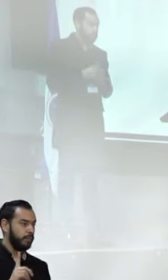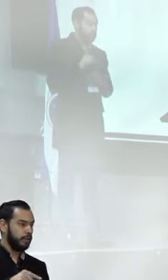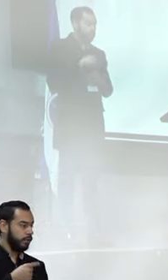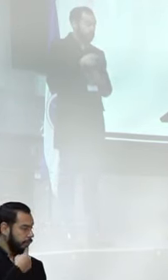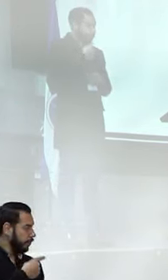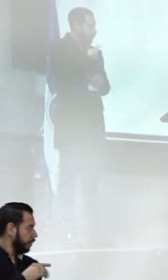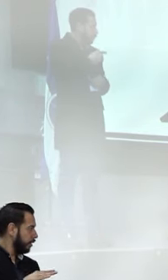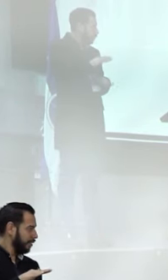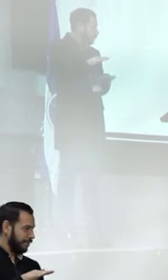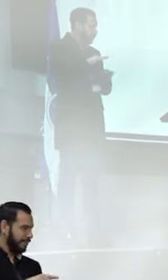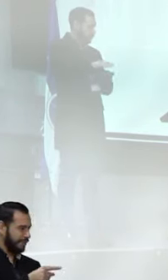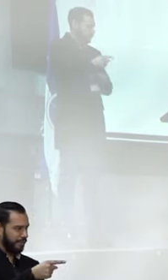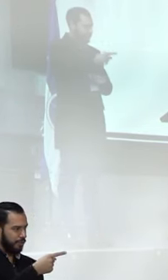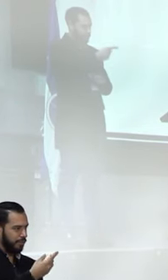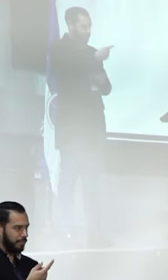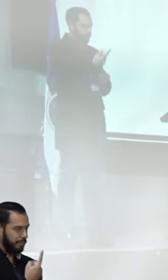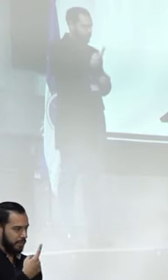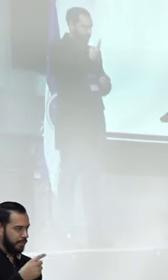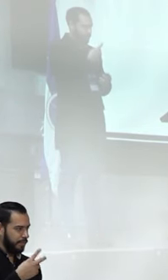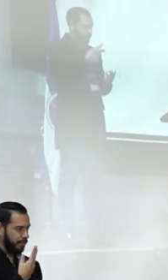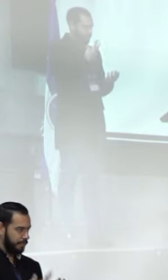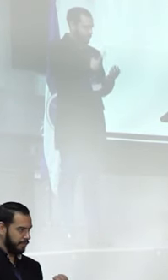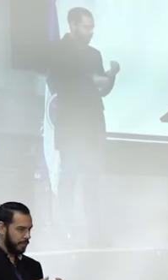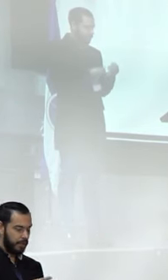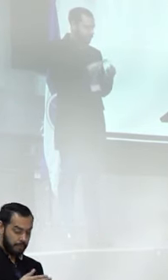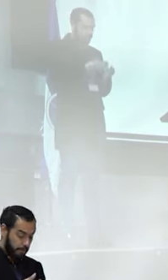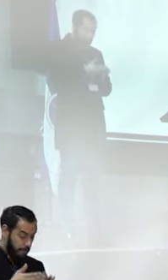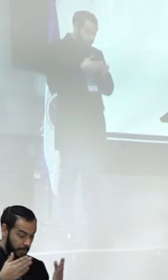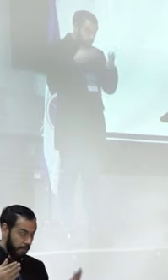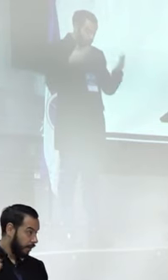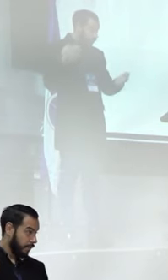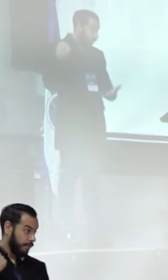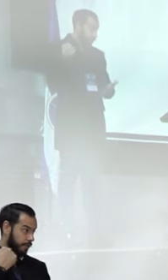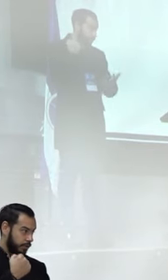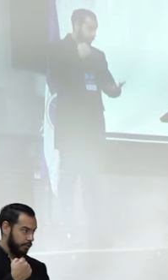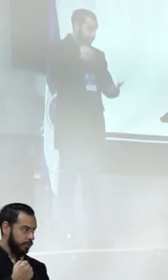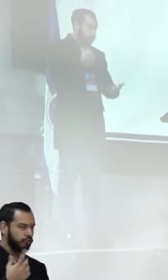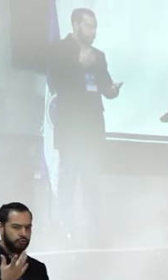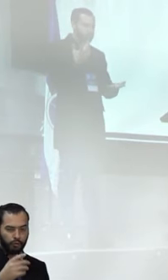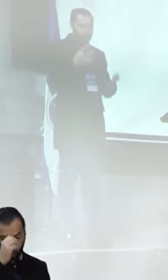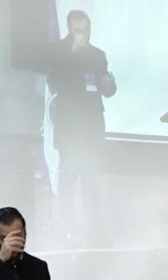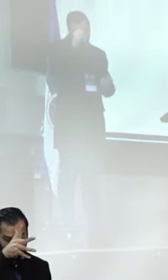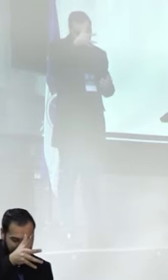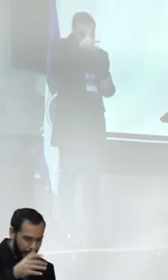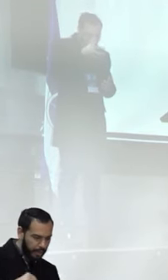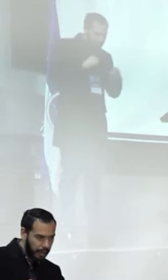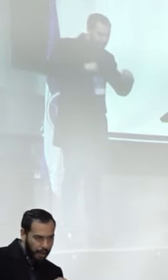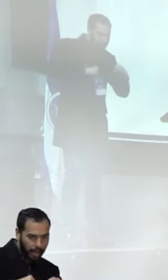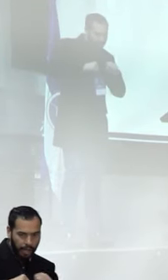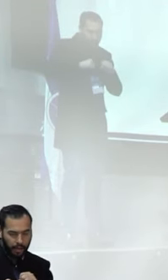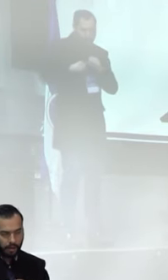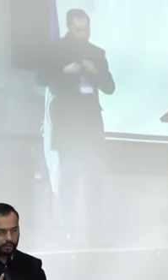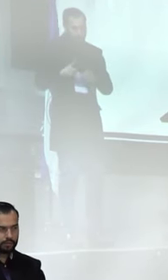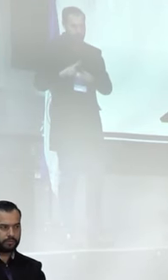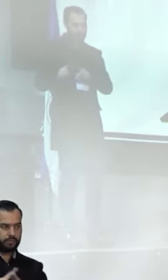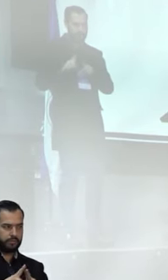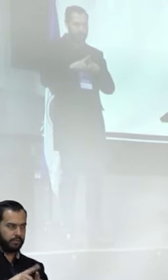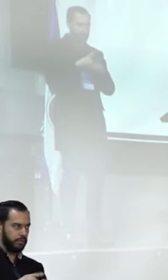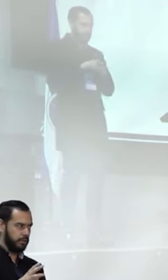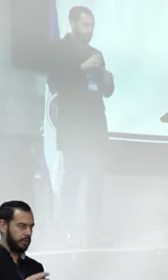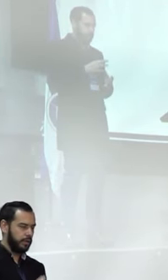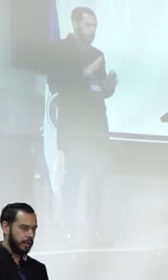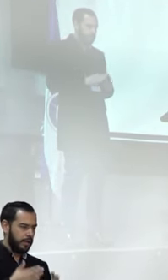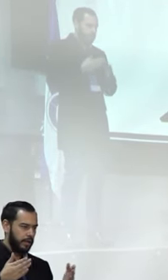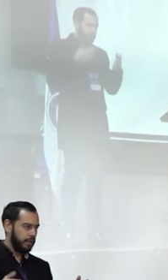compañeros de la primera fórmula, es necesario ampliar no sólo la financiación sino el dinamismo y los objetivos de ese espacio que se ha creado para los